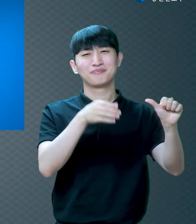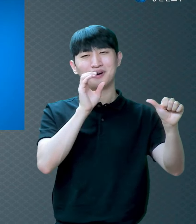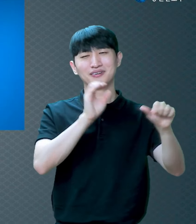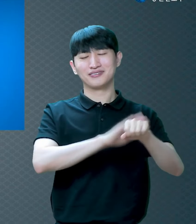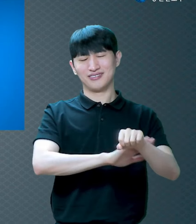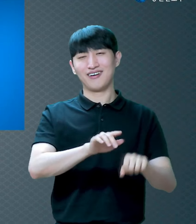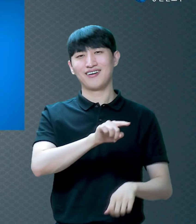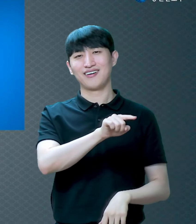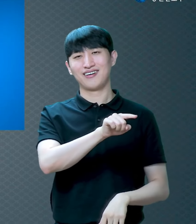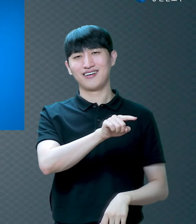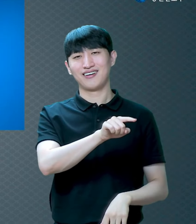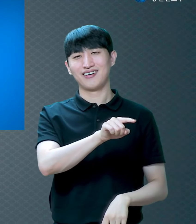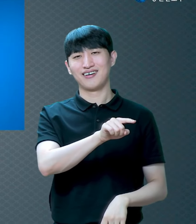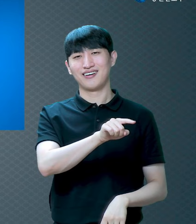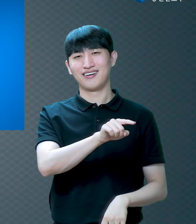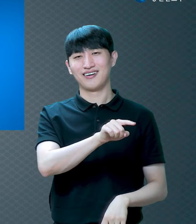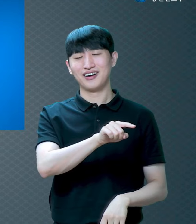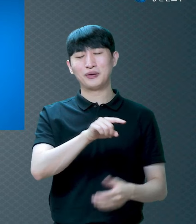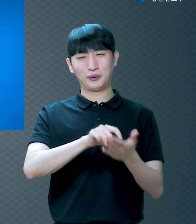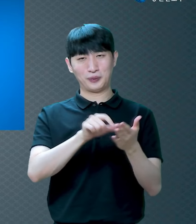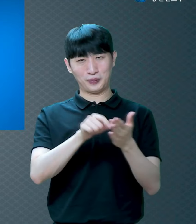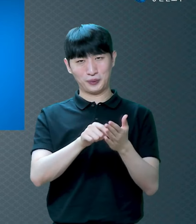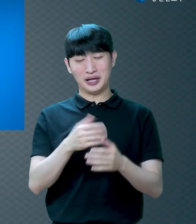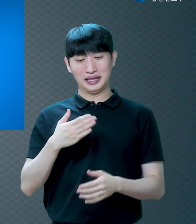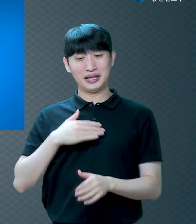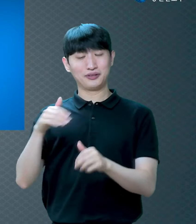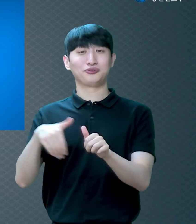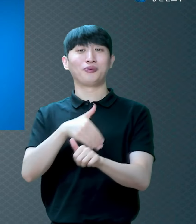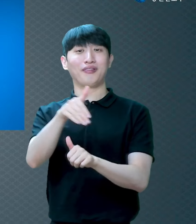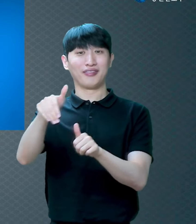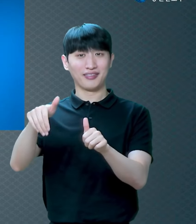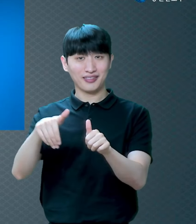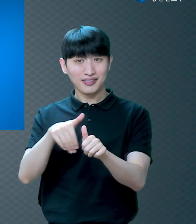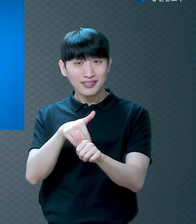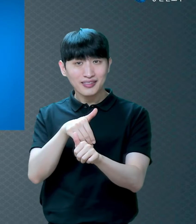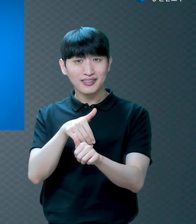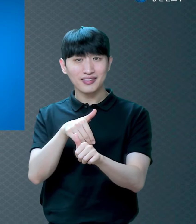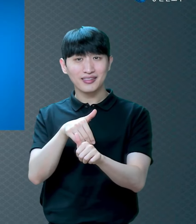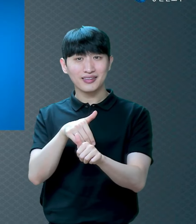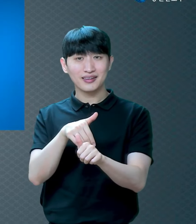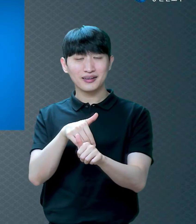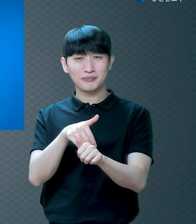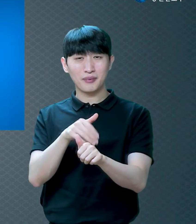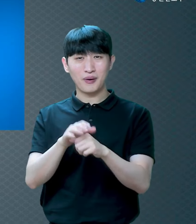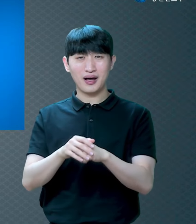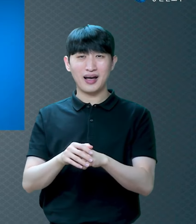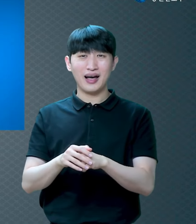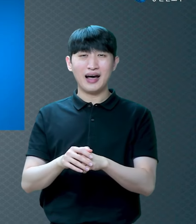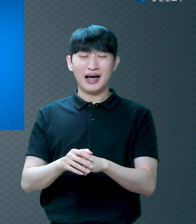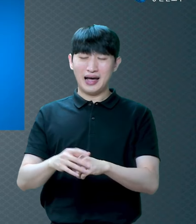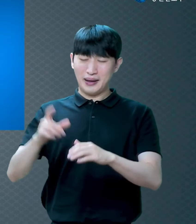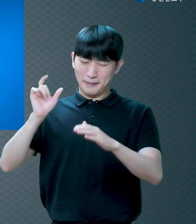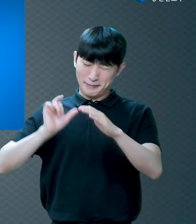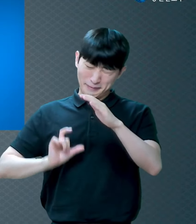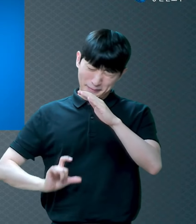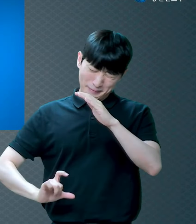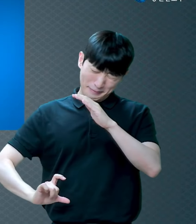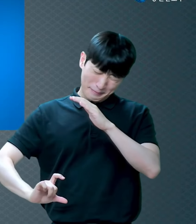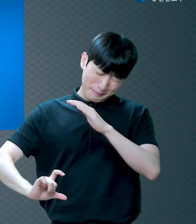사람이 그리고 제 주변에 있는 사람들은 그냥 날 새면서 술을 먹는